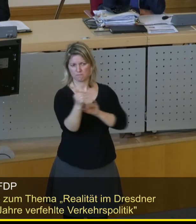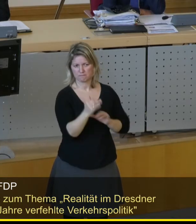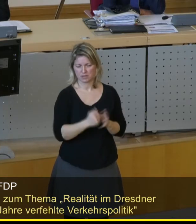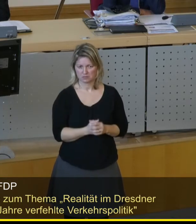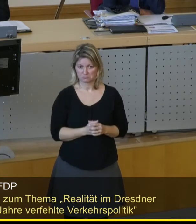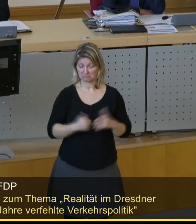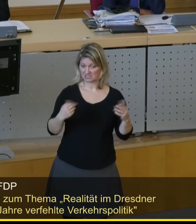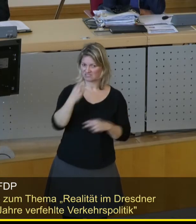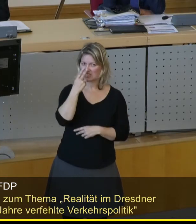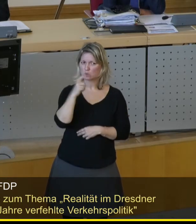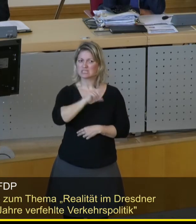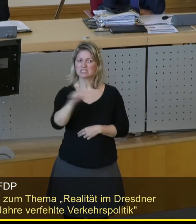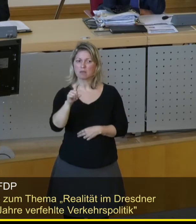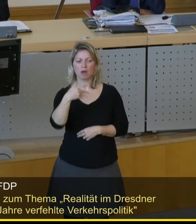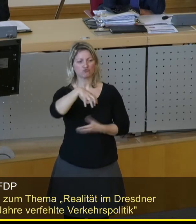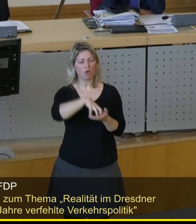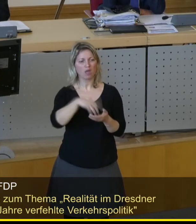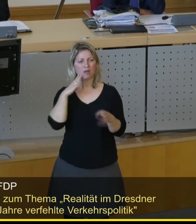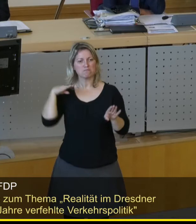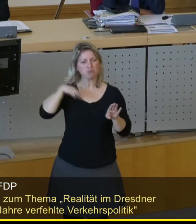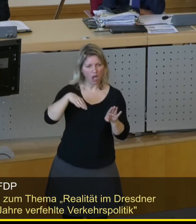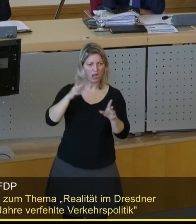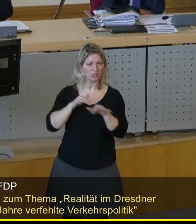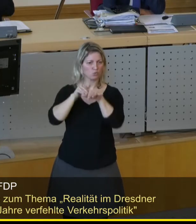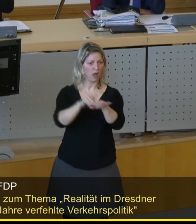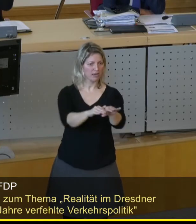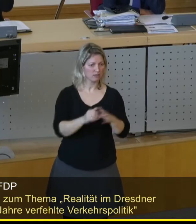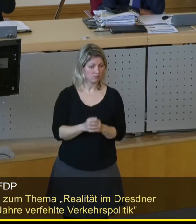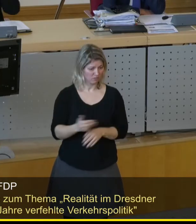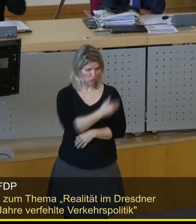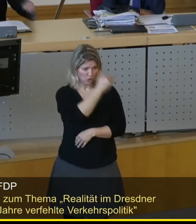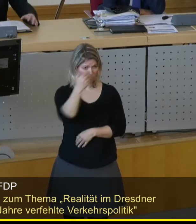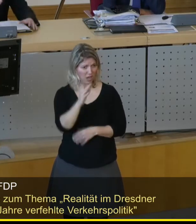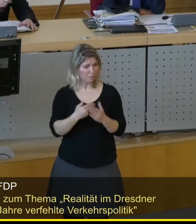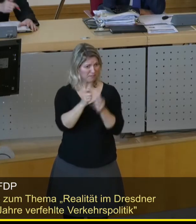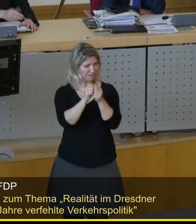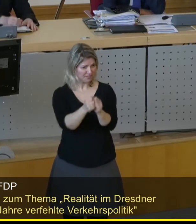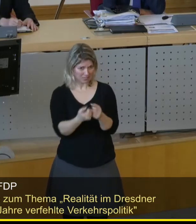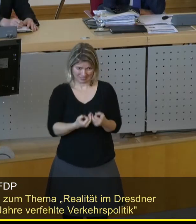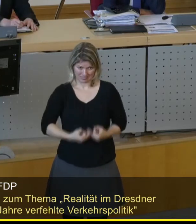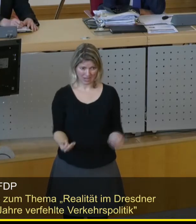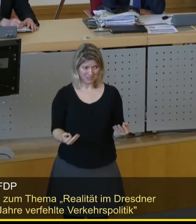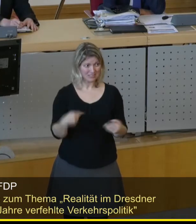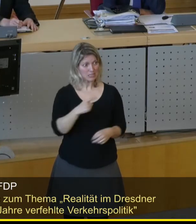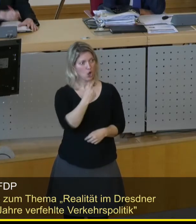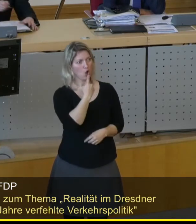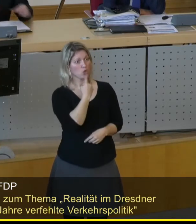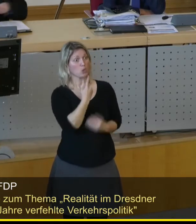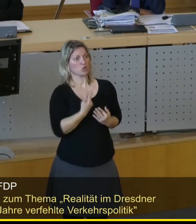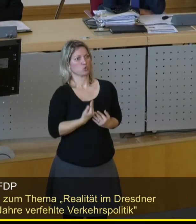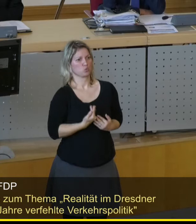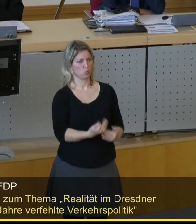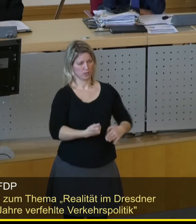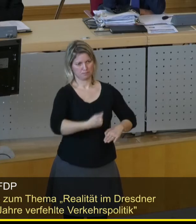eigentlich um das Thema Park and Ride in dieser Stadt? Fünf Jahre kein Fortschritt und das ausgerechnet unter einer rot-rot-grünen